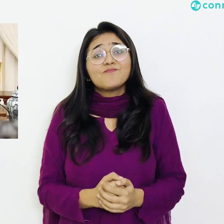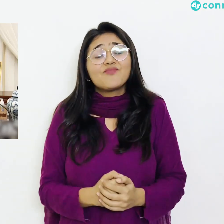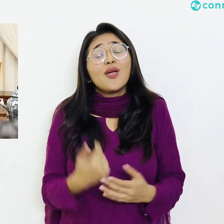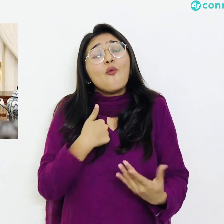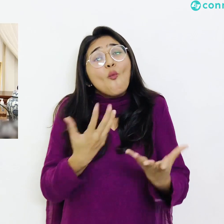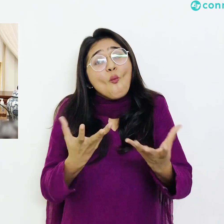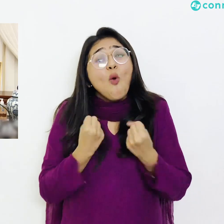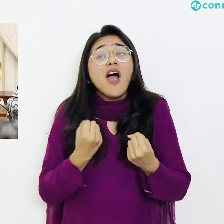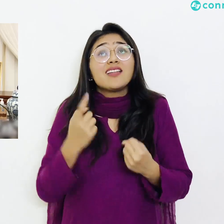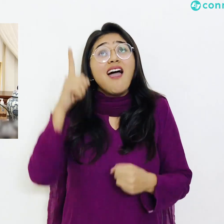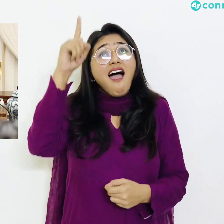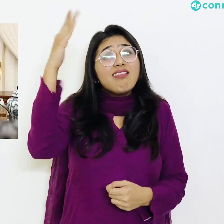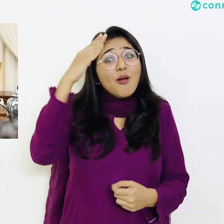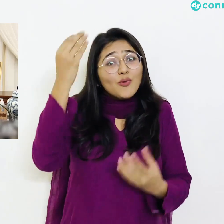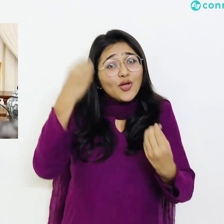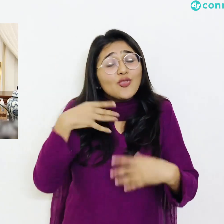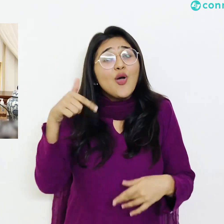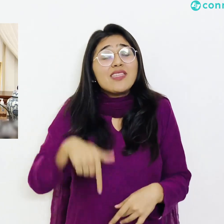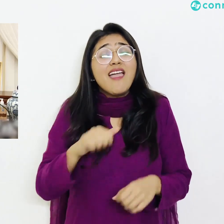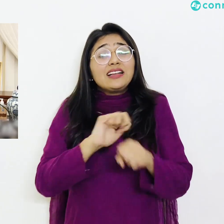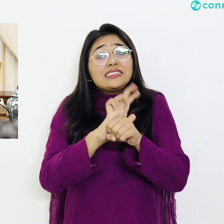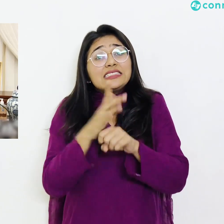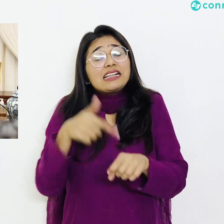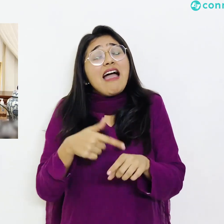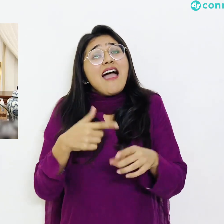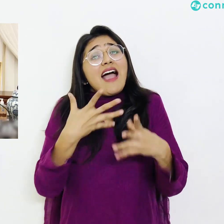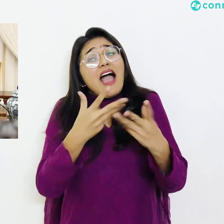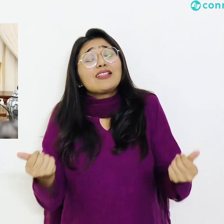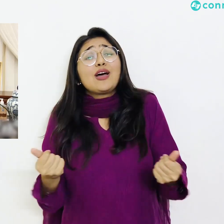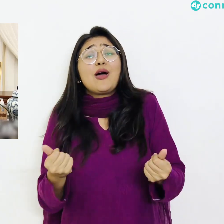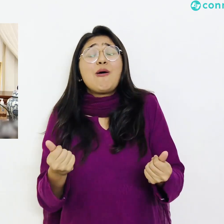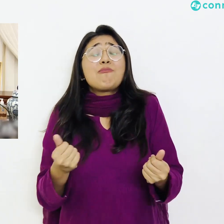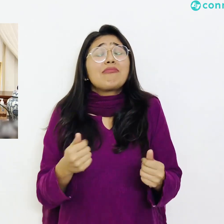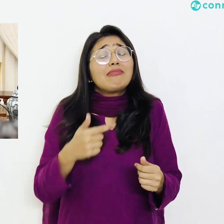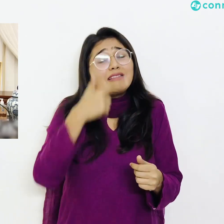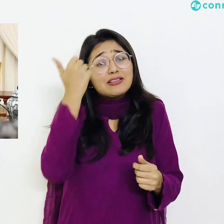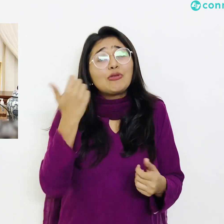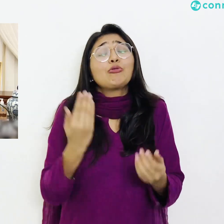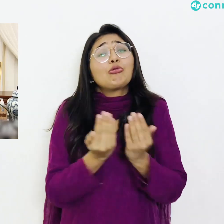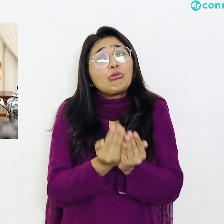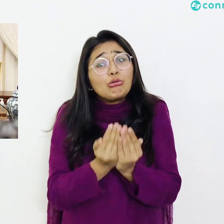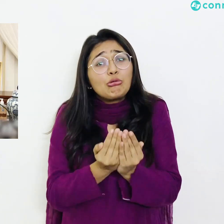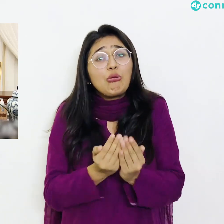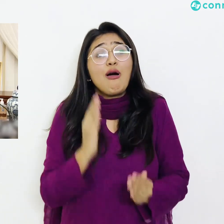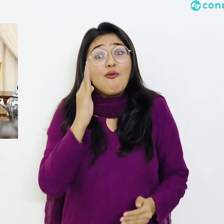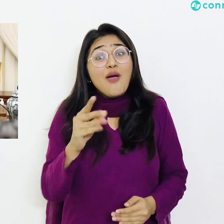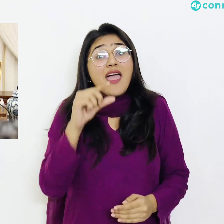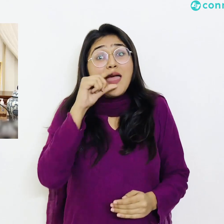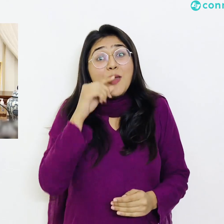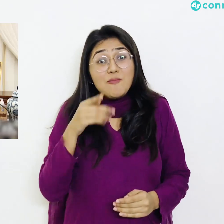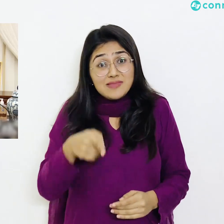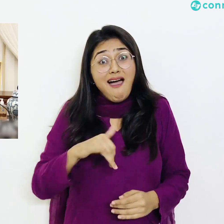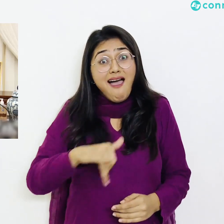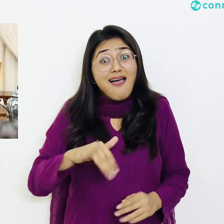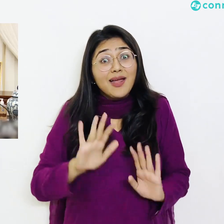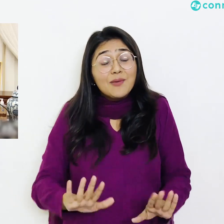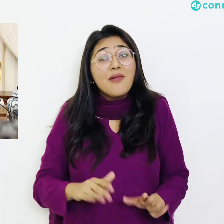جل اس وبا سے نجات دلائے رمضان شریف کا مہینہ آ رہا ہے ہم سب کا فرض ہے کہ زیادہ سے زیادہ